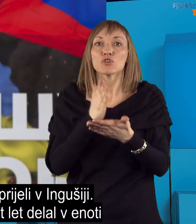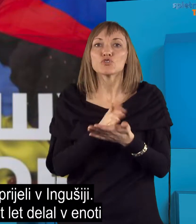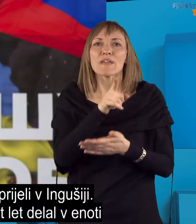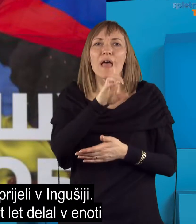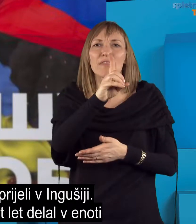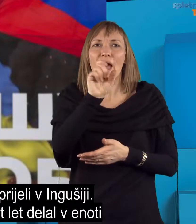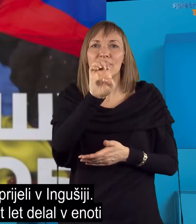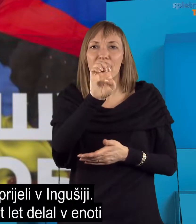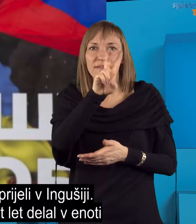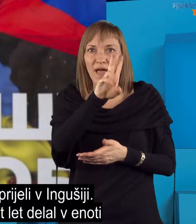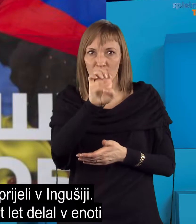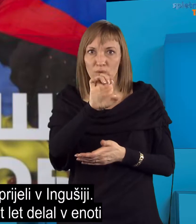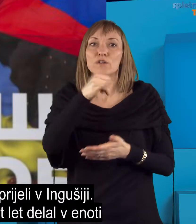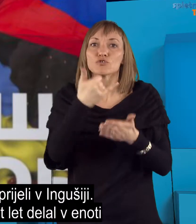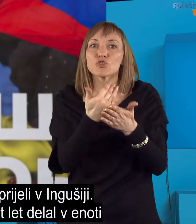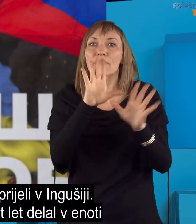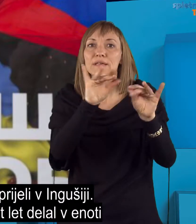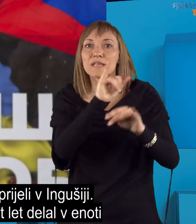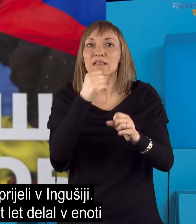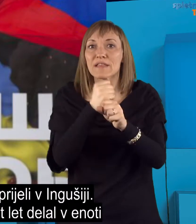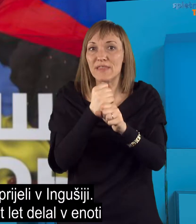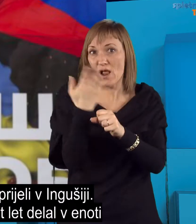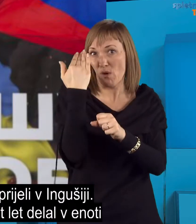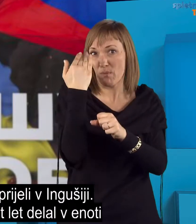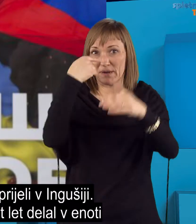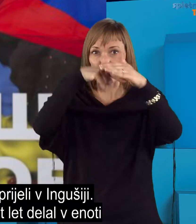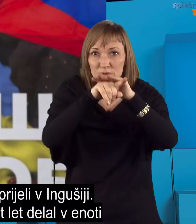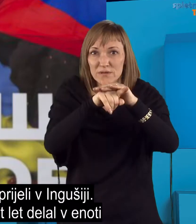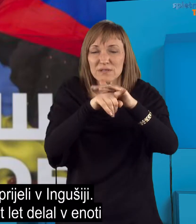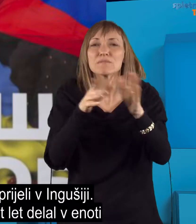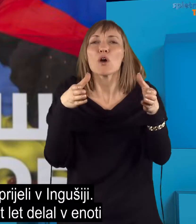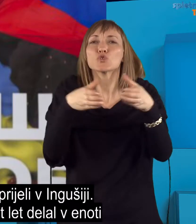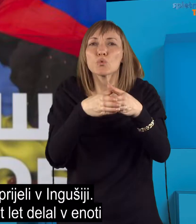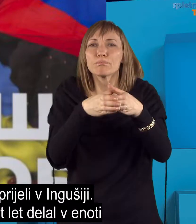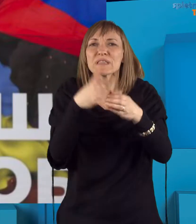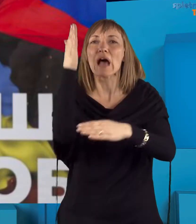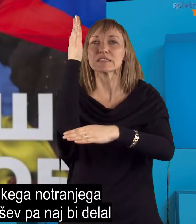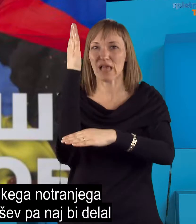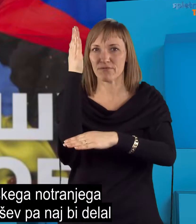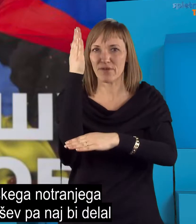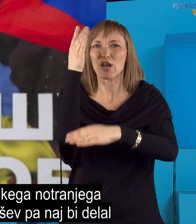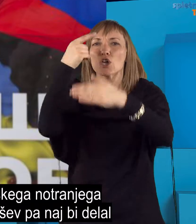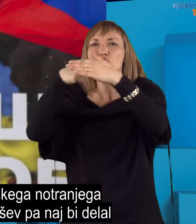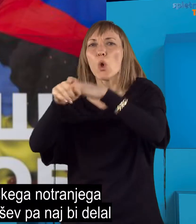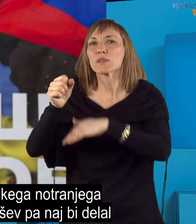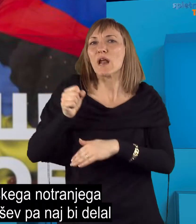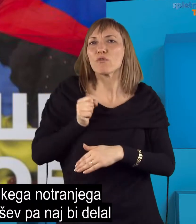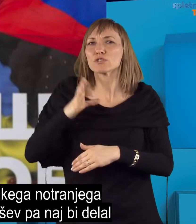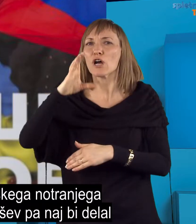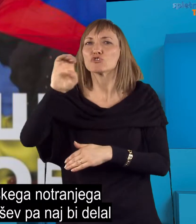Dadajev je deset let delal v enoti Sever, Čečenskega notrajnega ministrstva, Gobašev pa naj bi